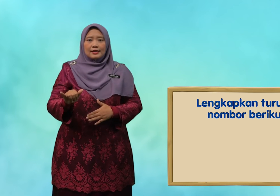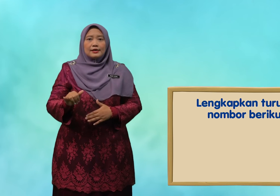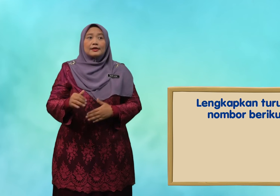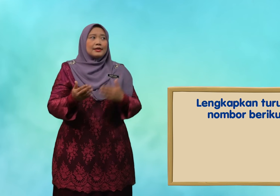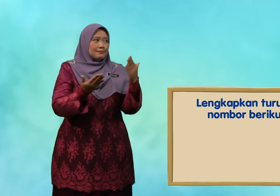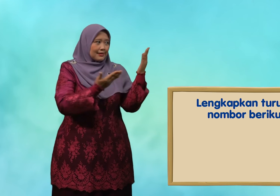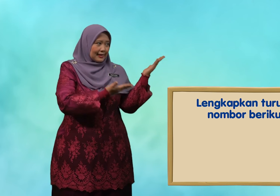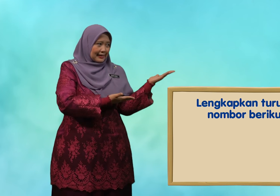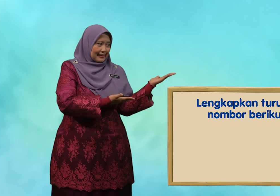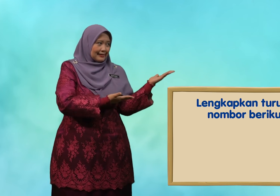diberikan